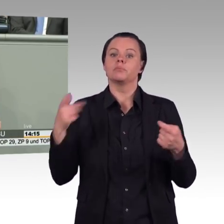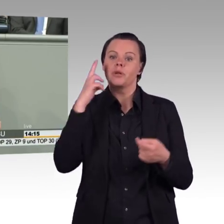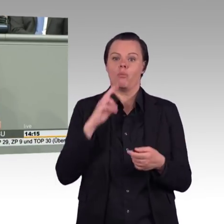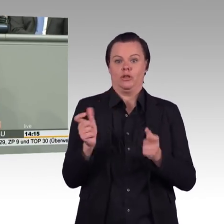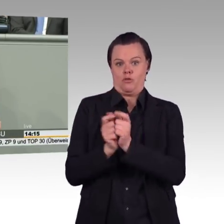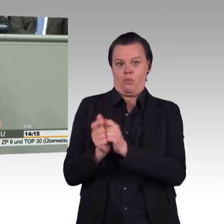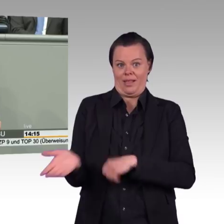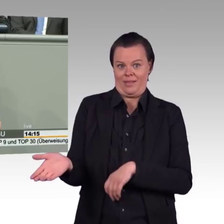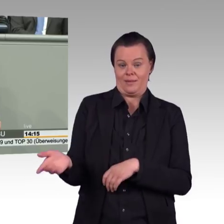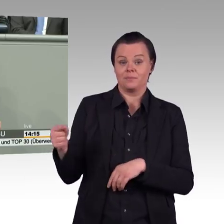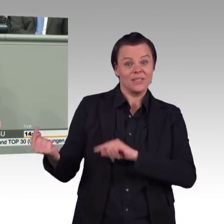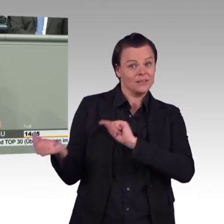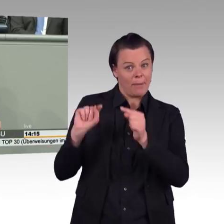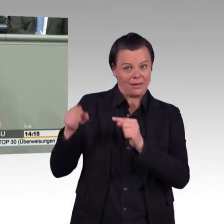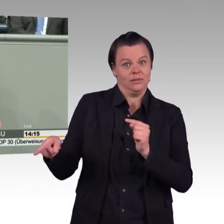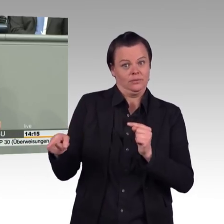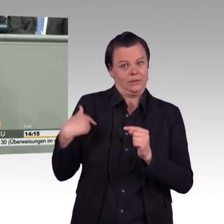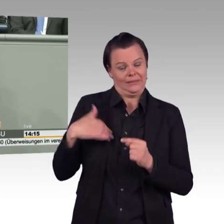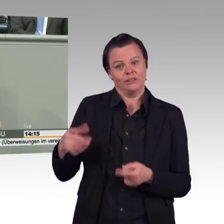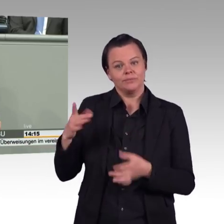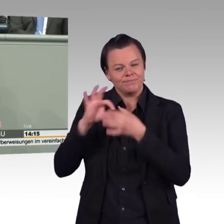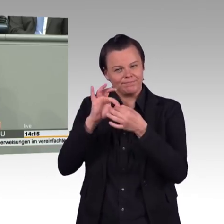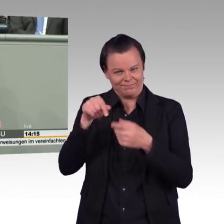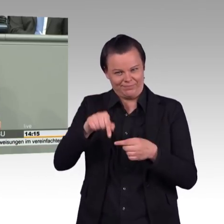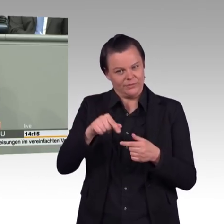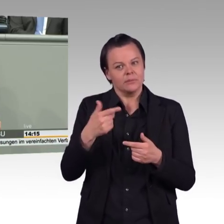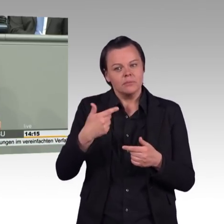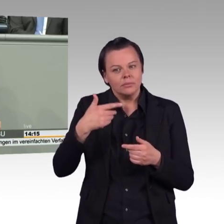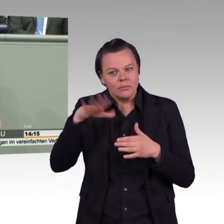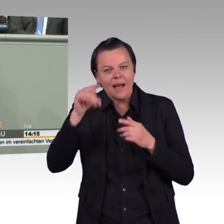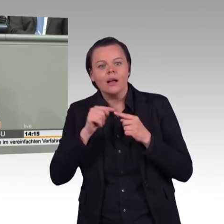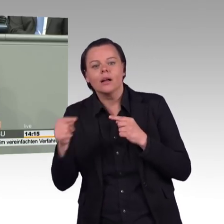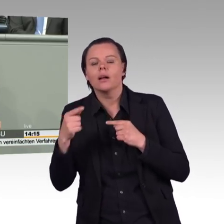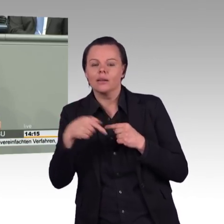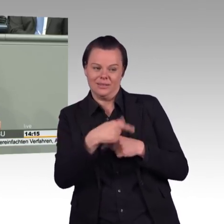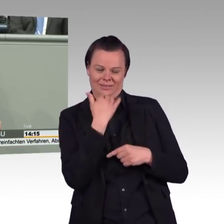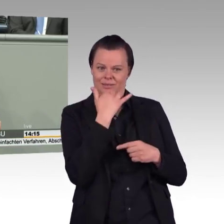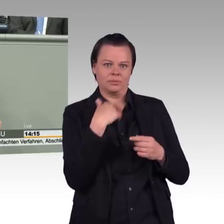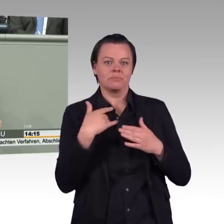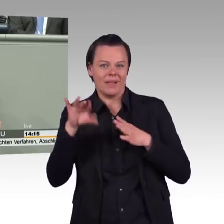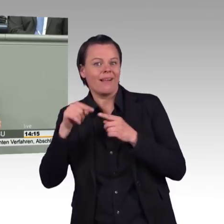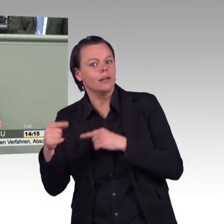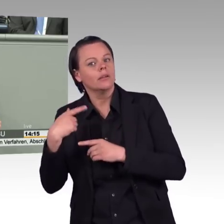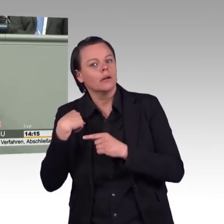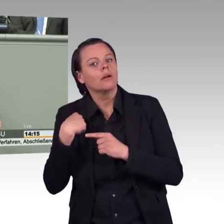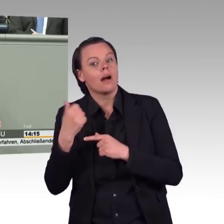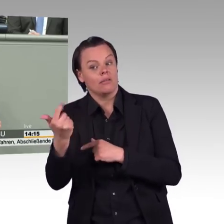gesagt, endlich erklärt uns einmal die, einer die gesamten komplexen Zusammenhänge. Und jetzt sehen wir das eine oder andere